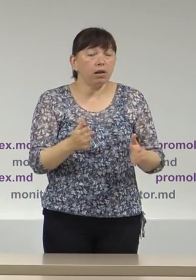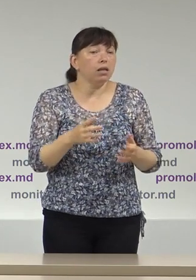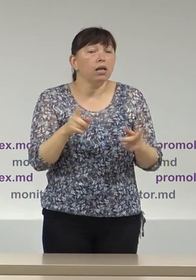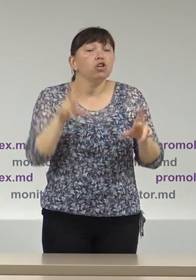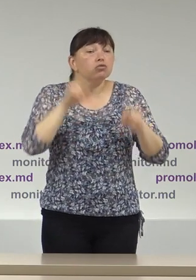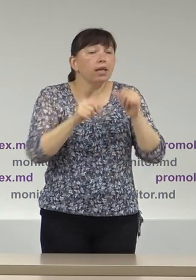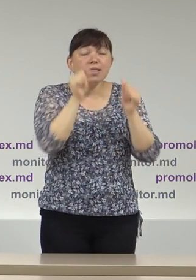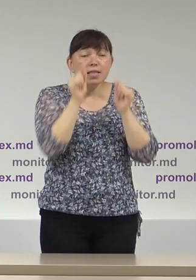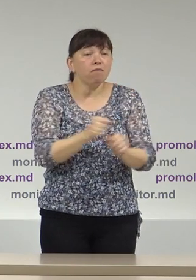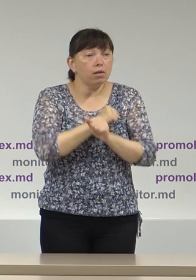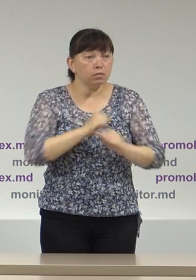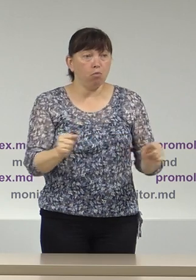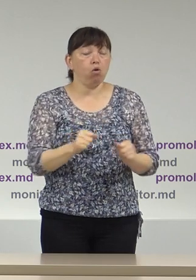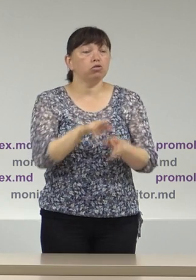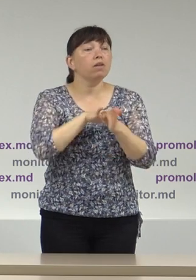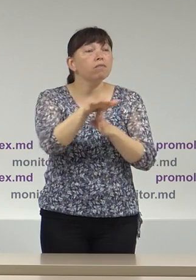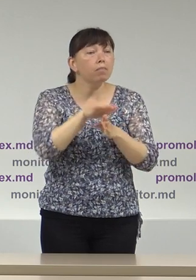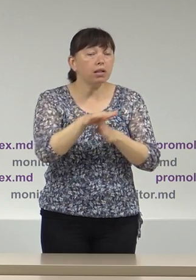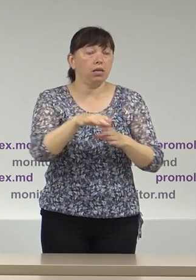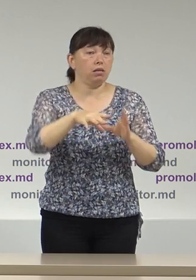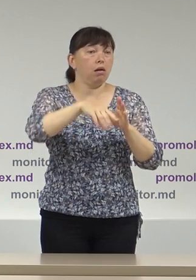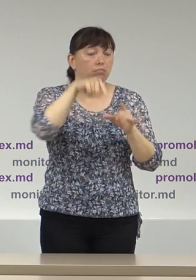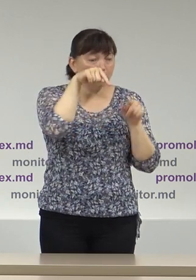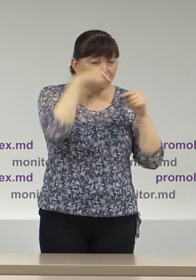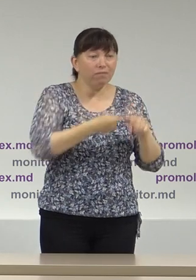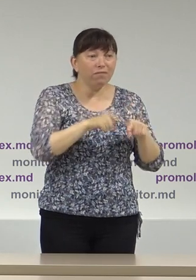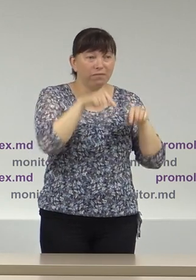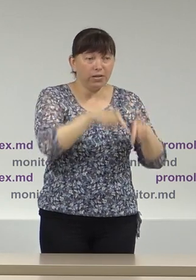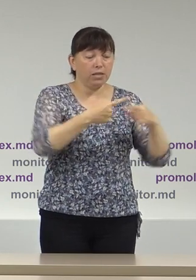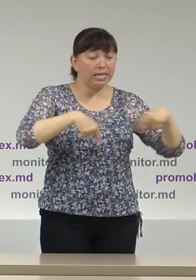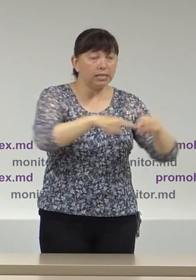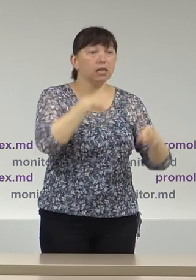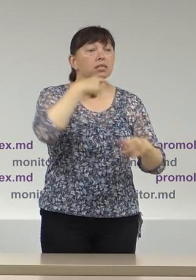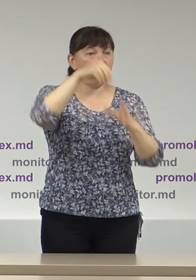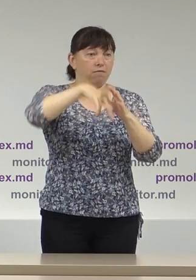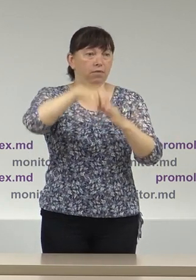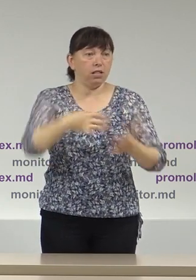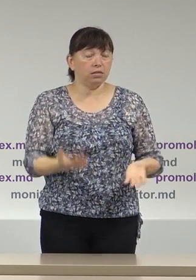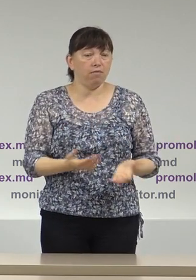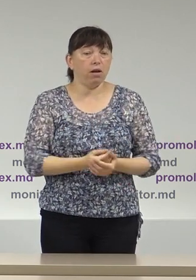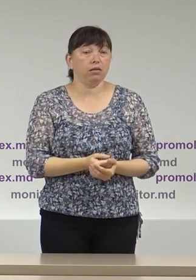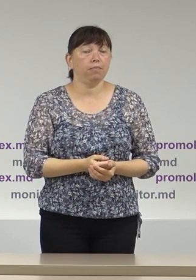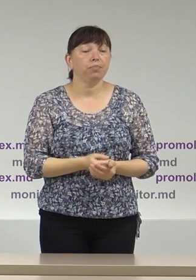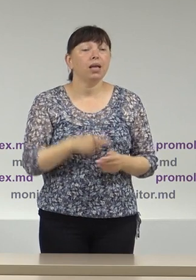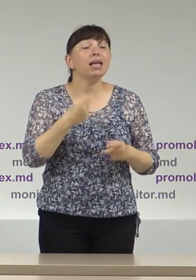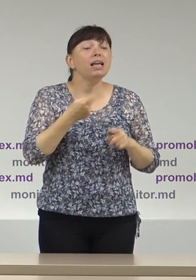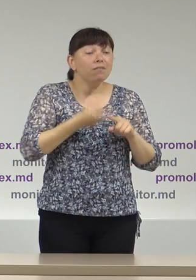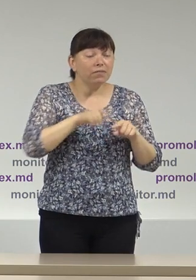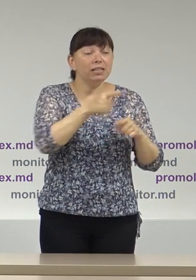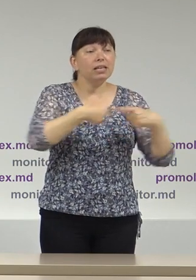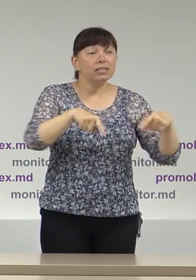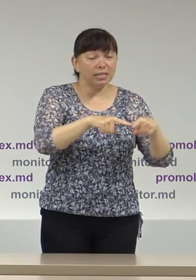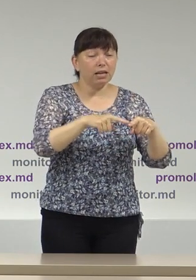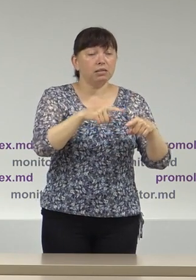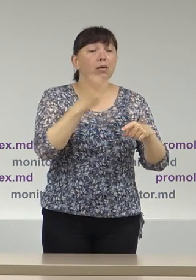posibilă realizarea alegerilor în această circunscripție. În contextul acestor secții de votare care au fost